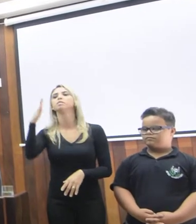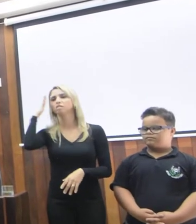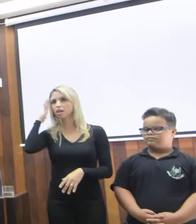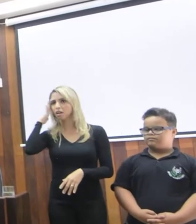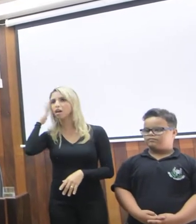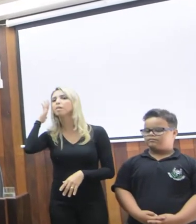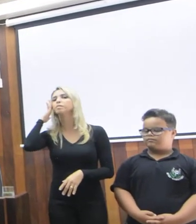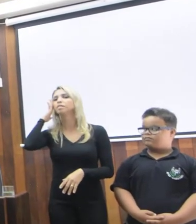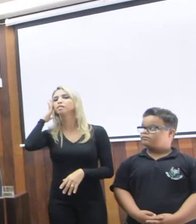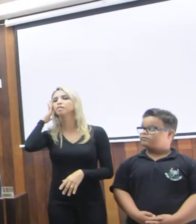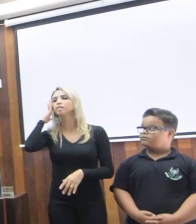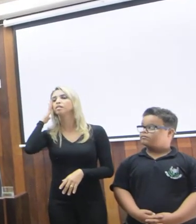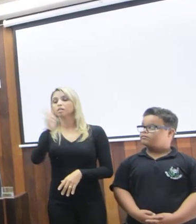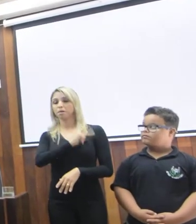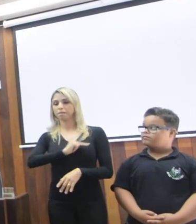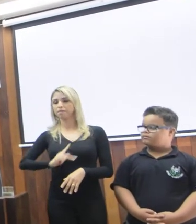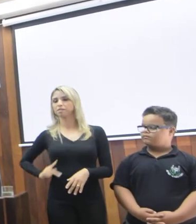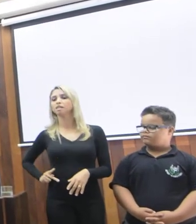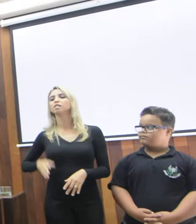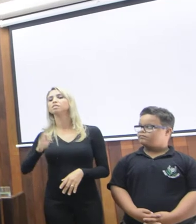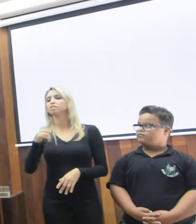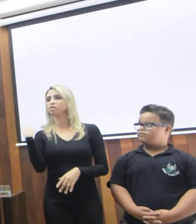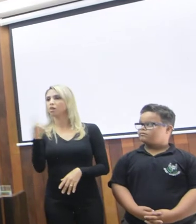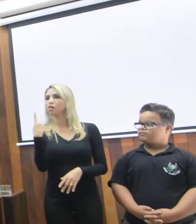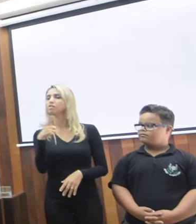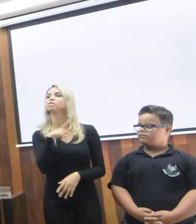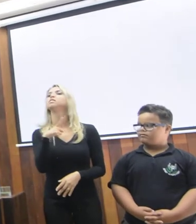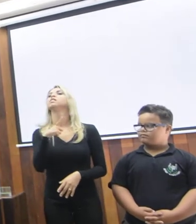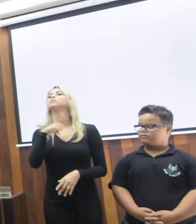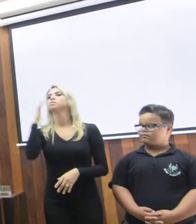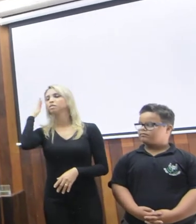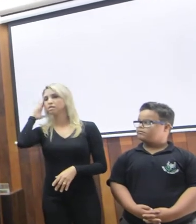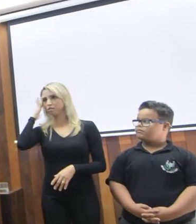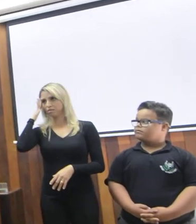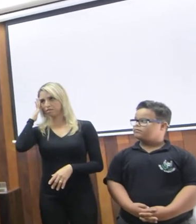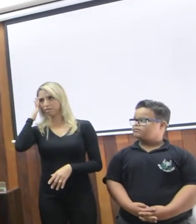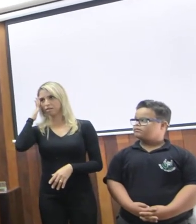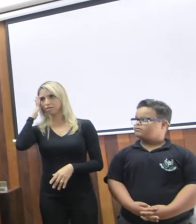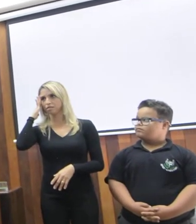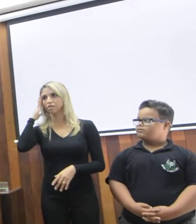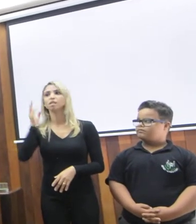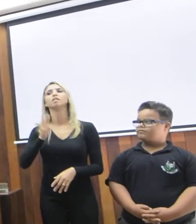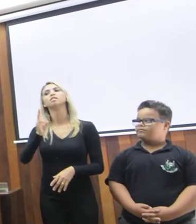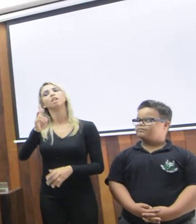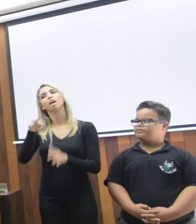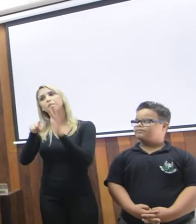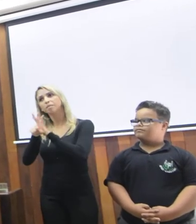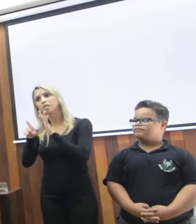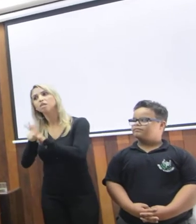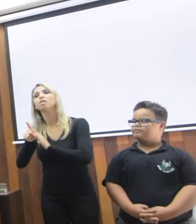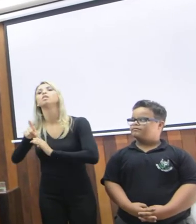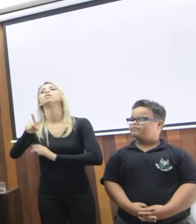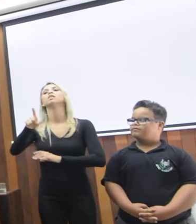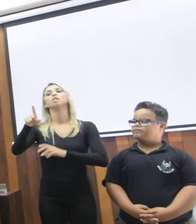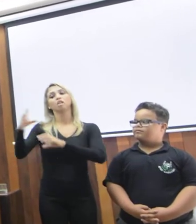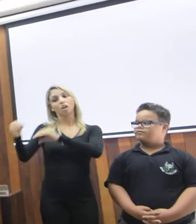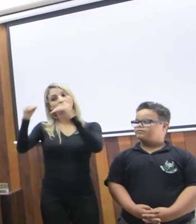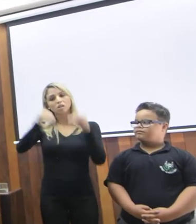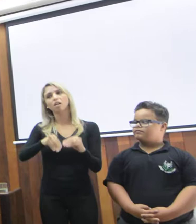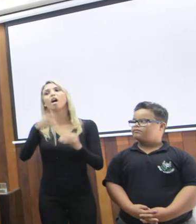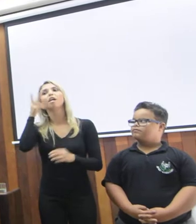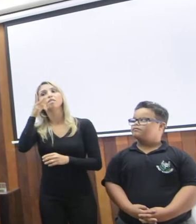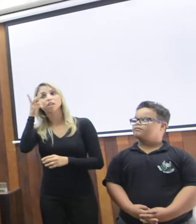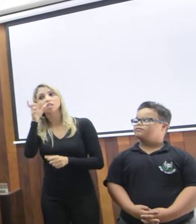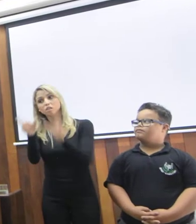bem que como presidente a gente tem algumas prerrogativas. Uma delas é indicar vereadores para determinadas funções.